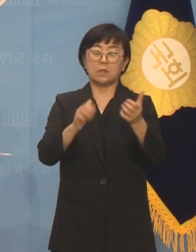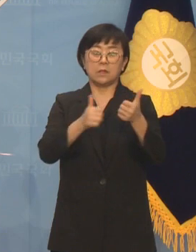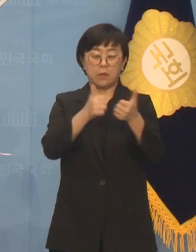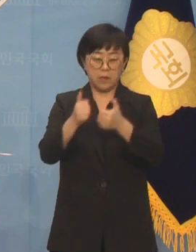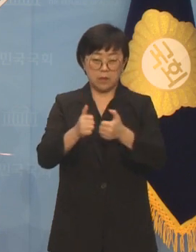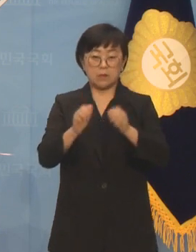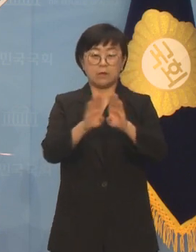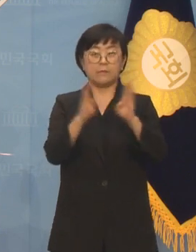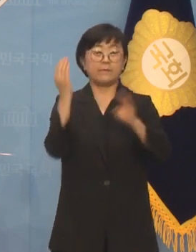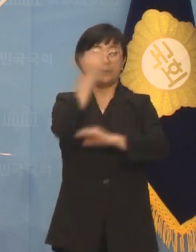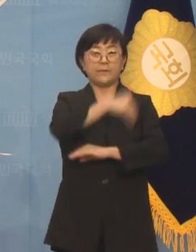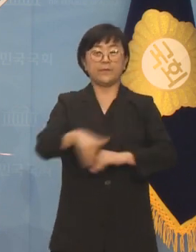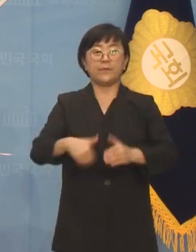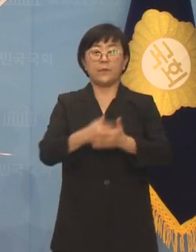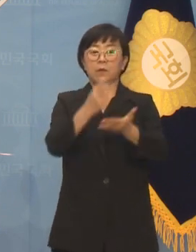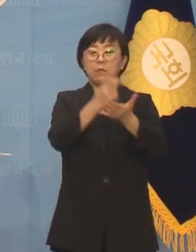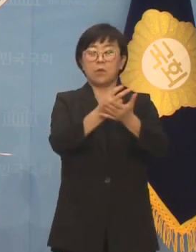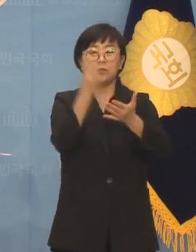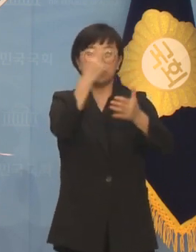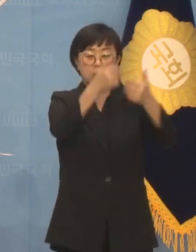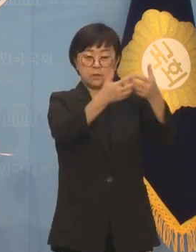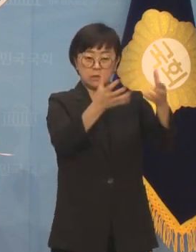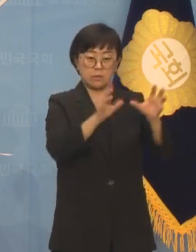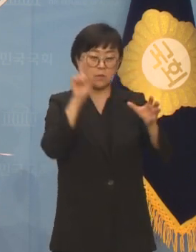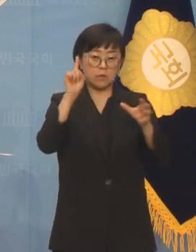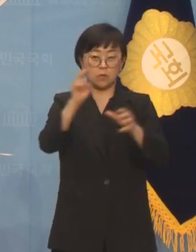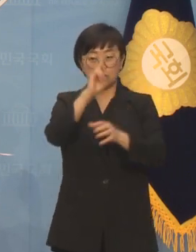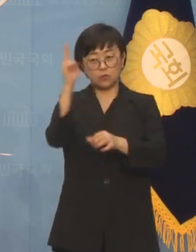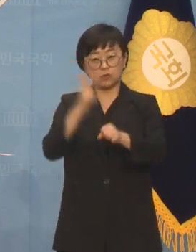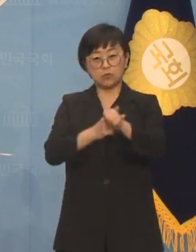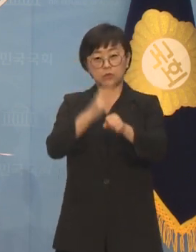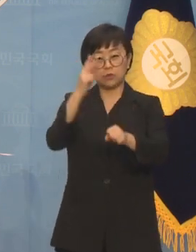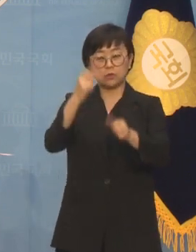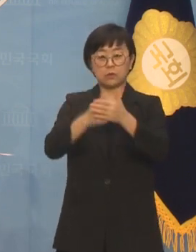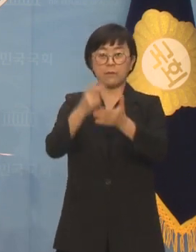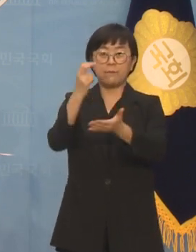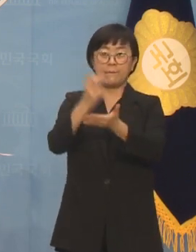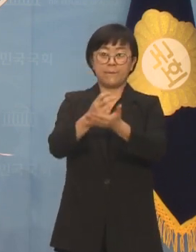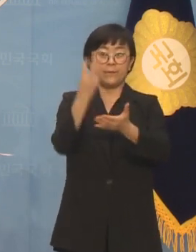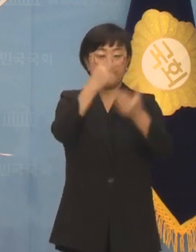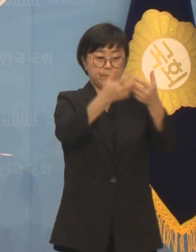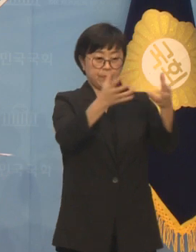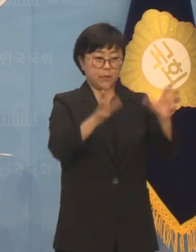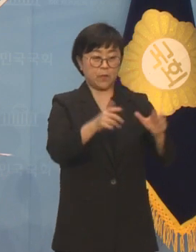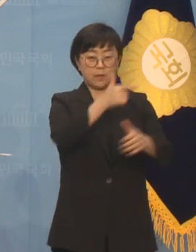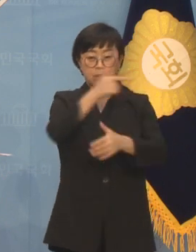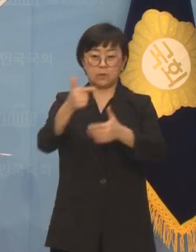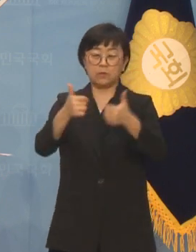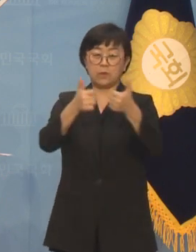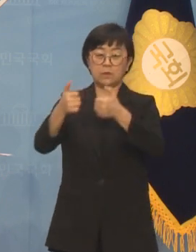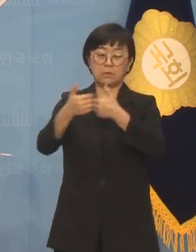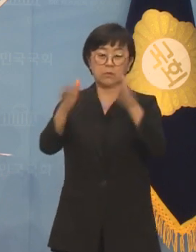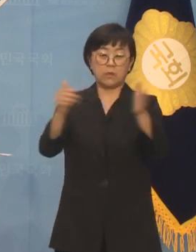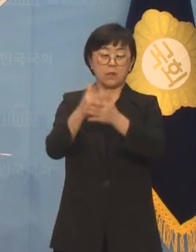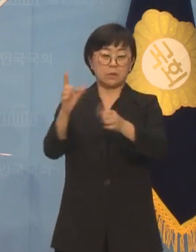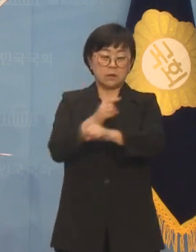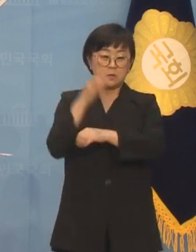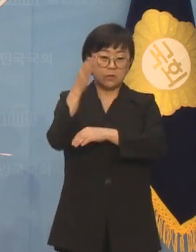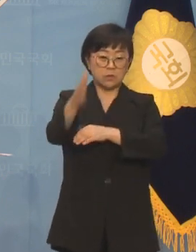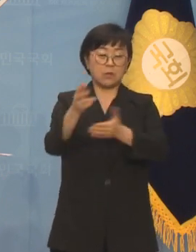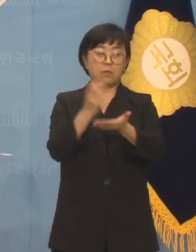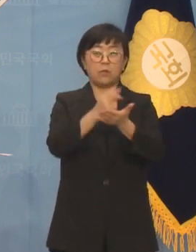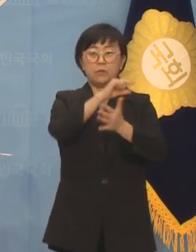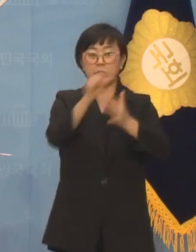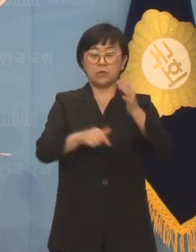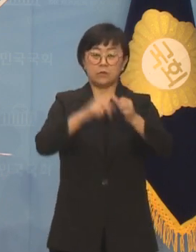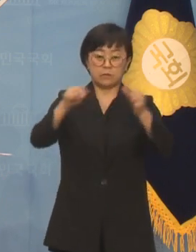예정입니다. 입법조사처는 내일 오후 2시부터 입법조사처 대회의실에서 디지털 분야 법률